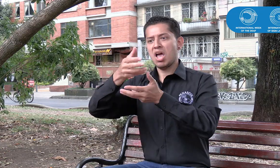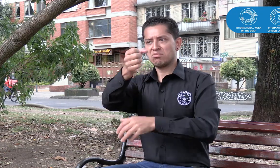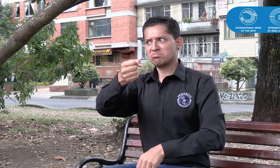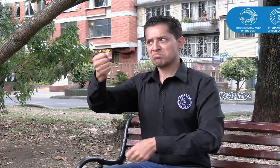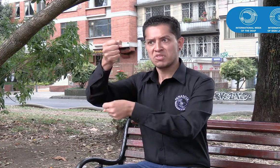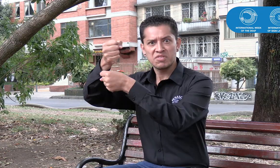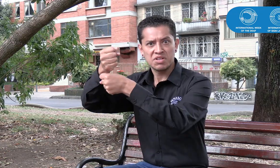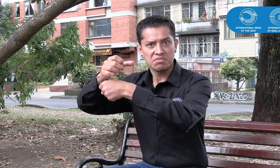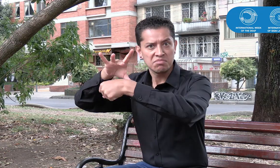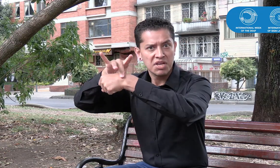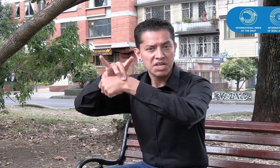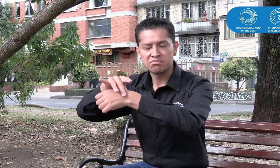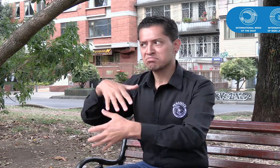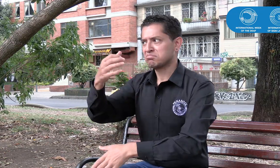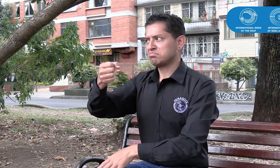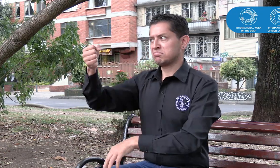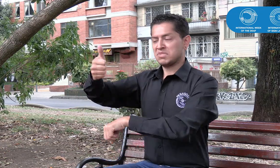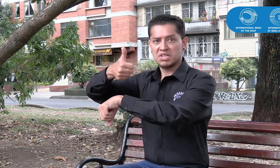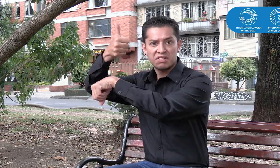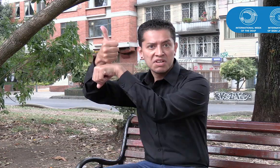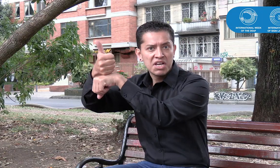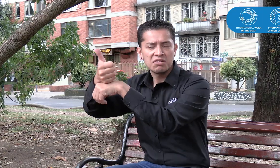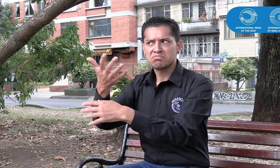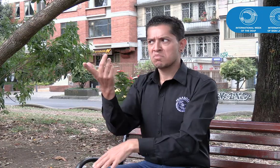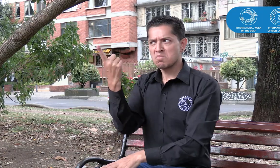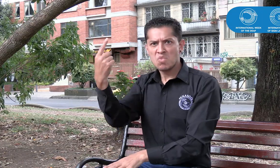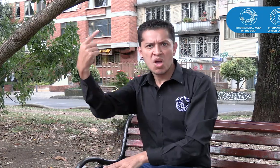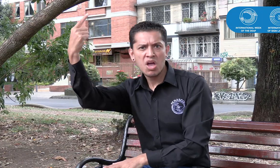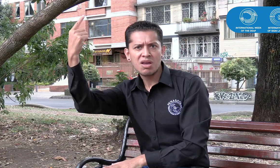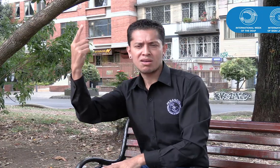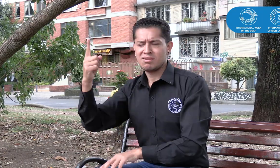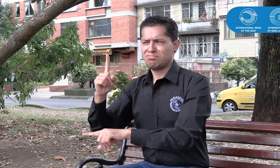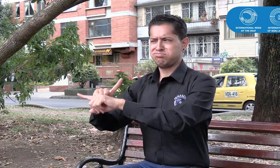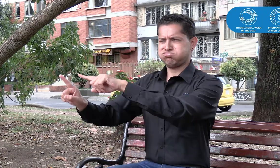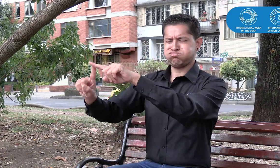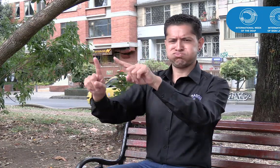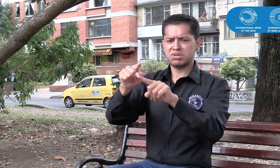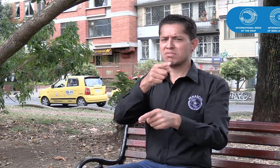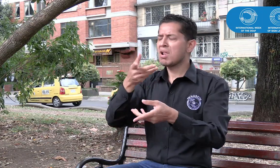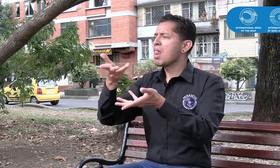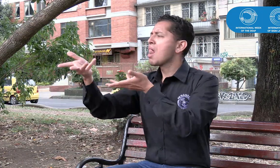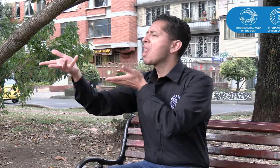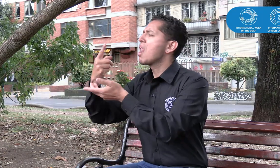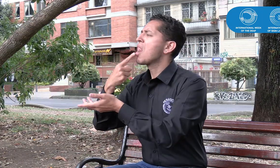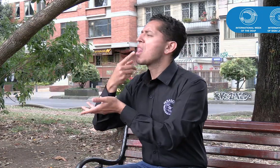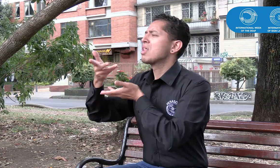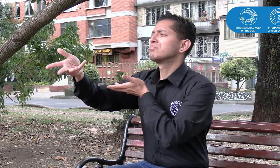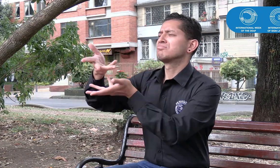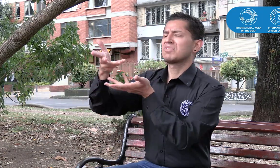no tendría ningún inconveniente en la comunicación. Así se ocupan puestos directivos, en el contexto de salud,